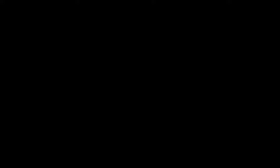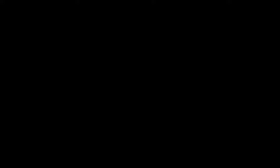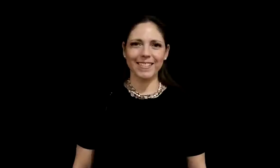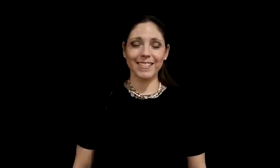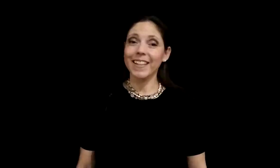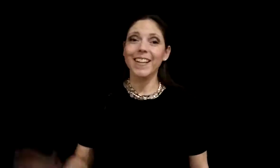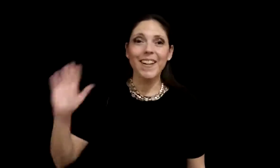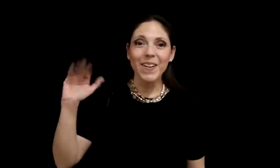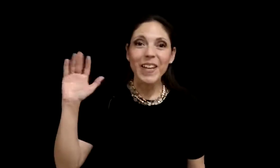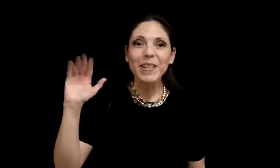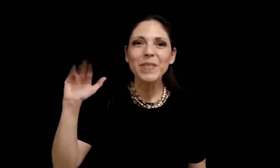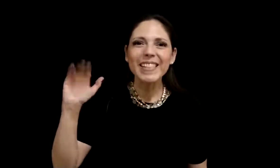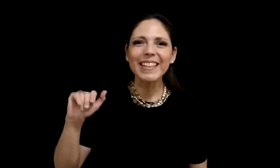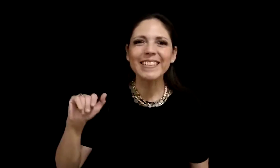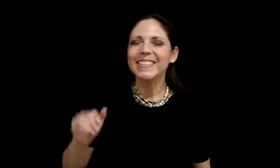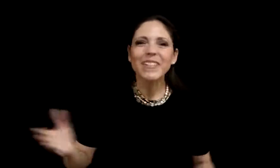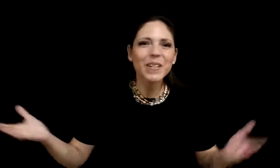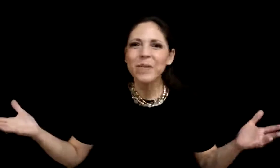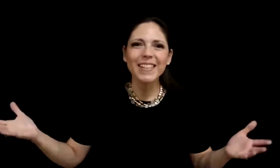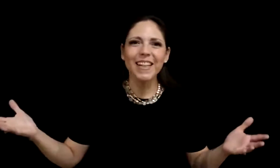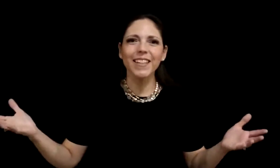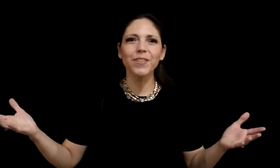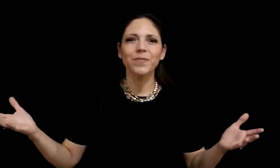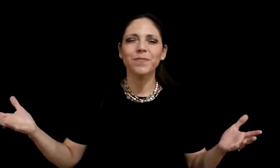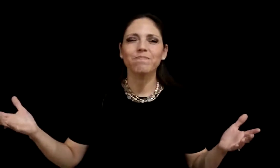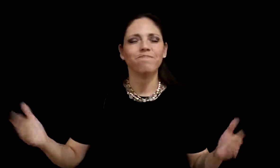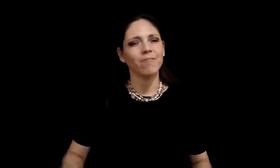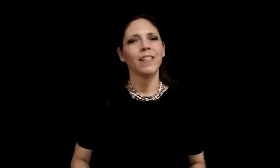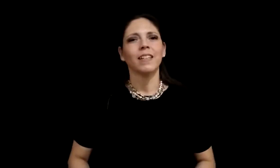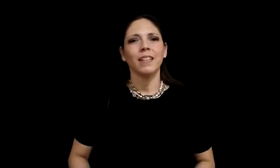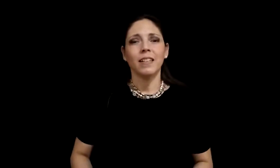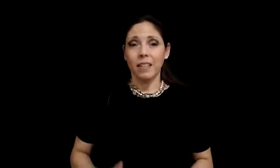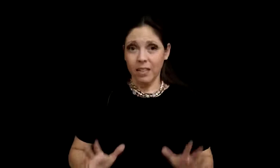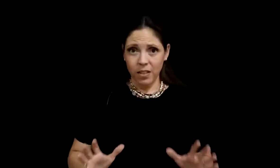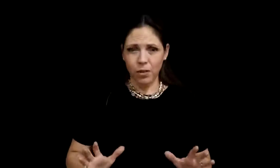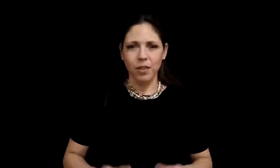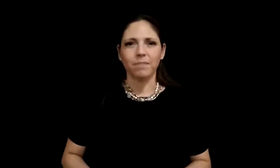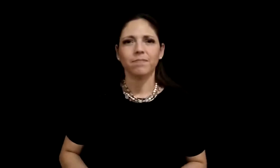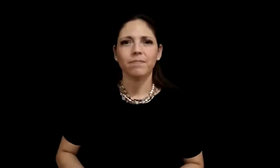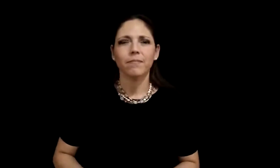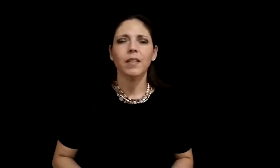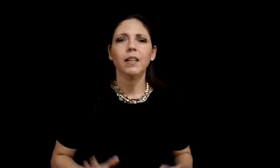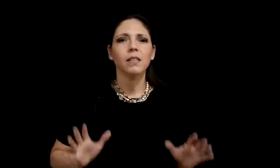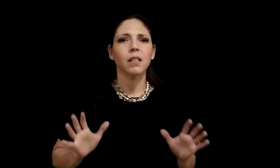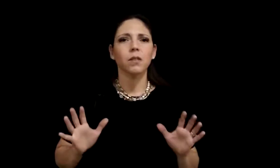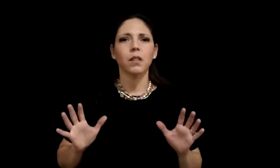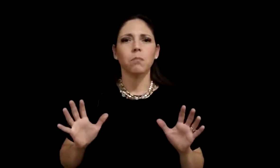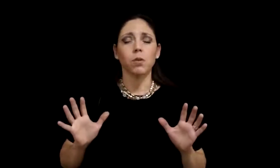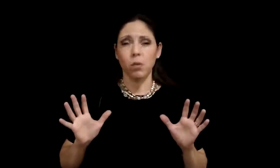Hola, ¿cómo están? ¿Cómo les ha ido? Yo sé, han sido tiempos